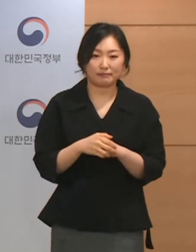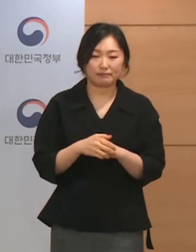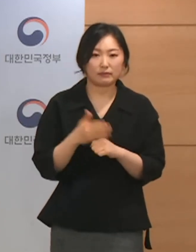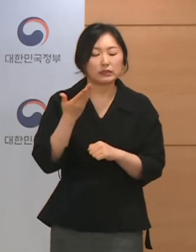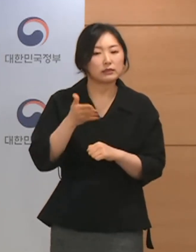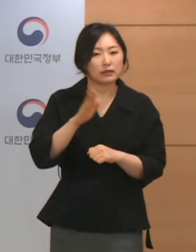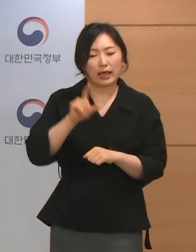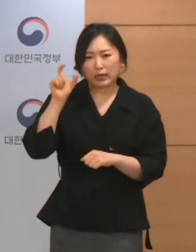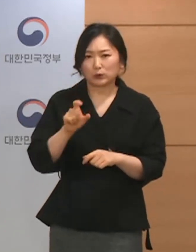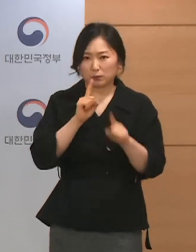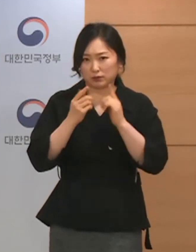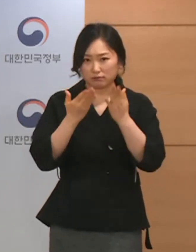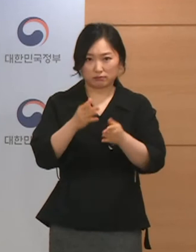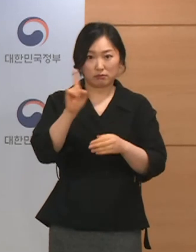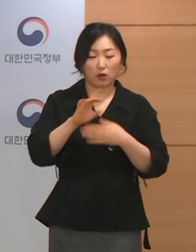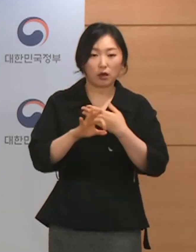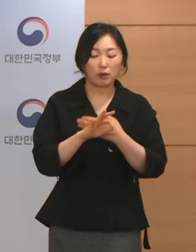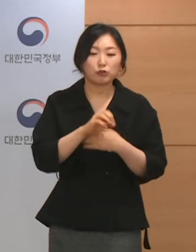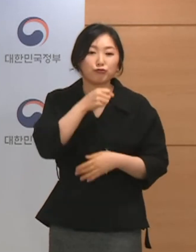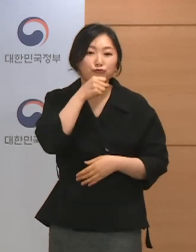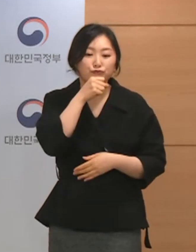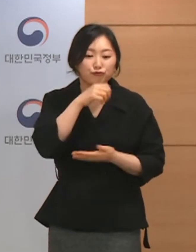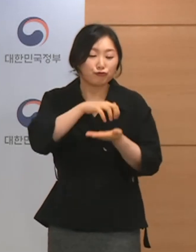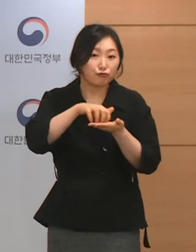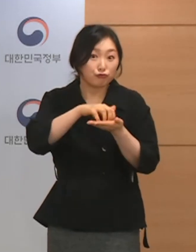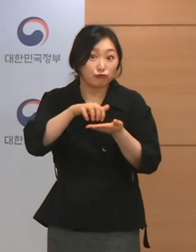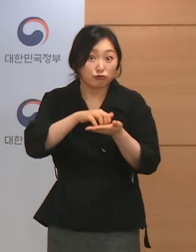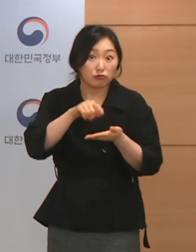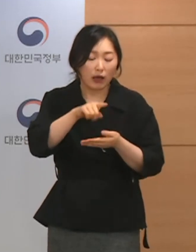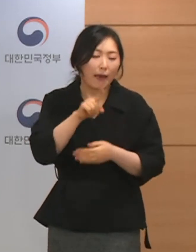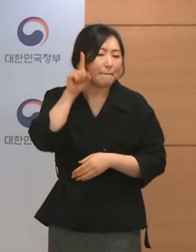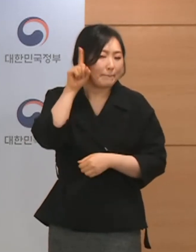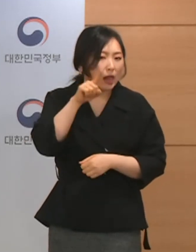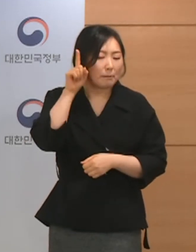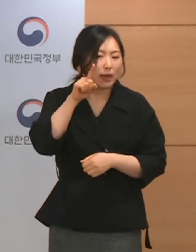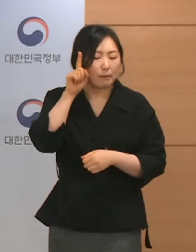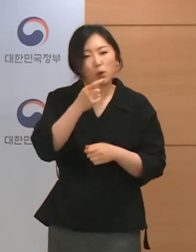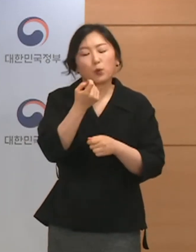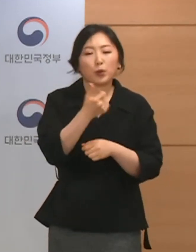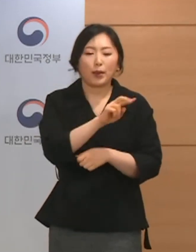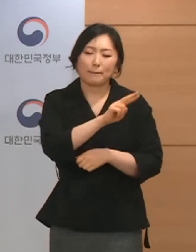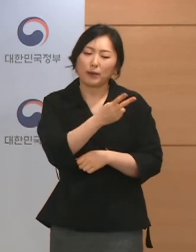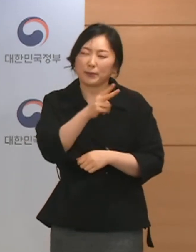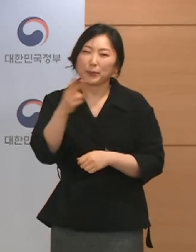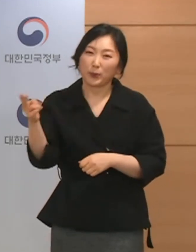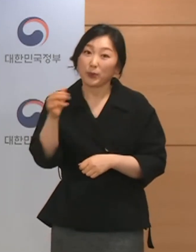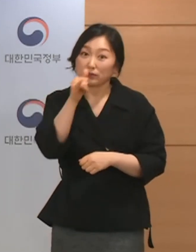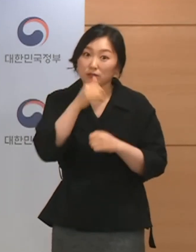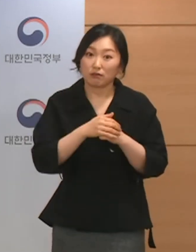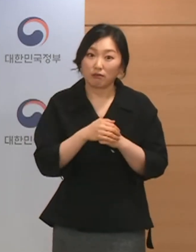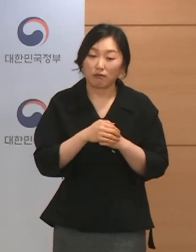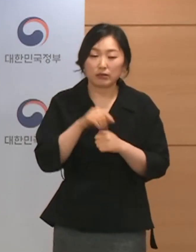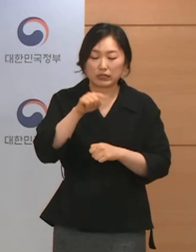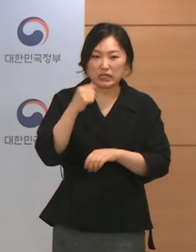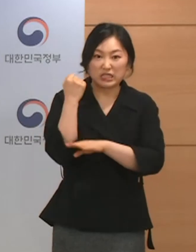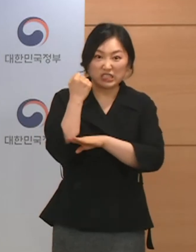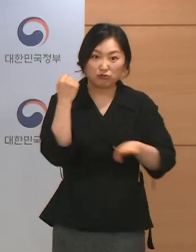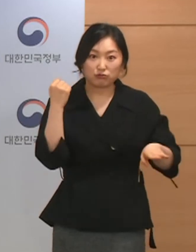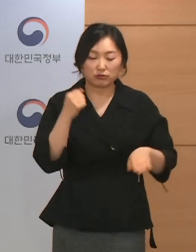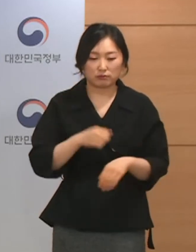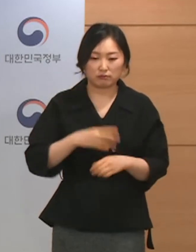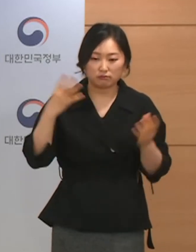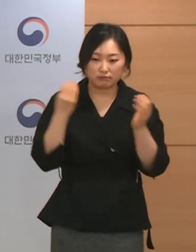부분들은 말씀하신 대로 수치 자체는 매일마다 조금씩 변동됩니다. 따라서 이 기준치가 절대적인